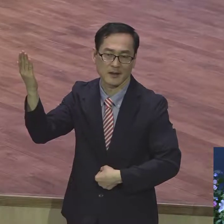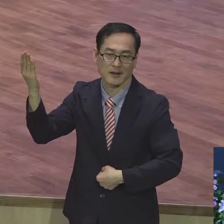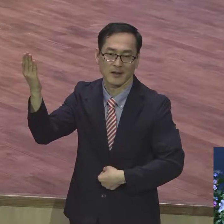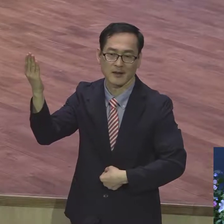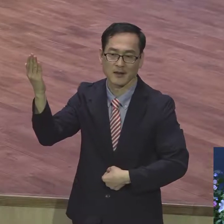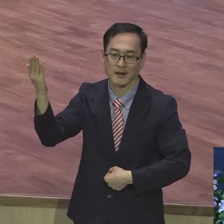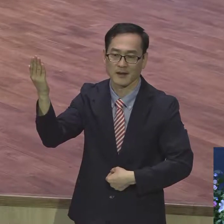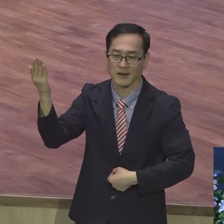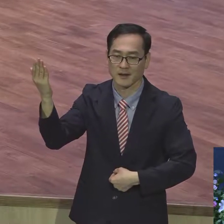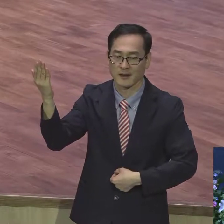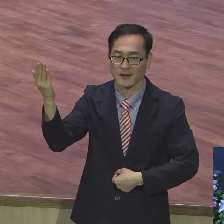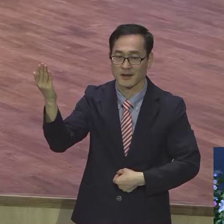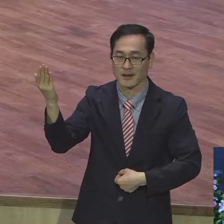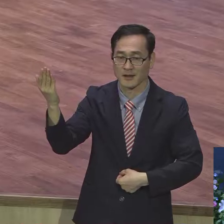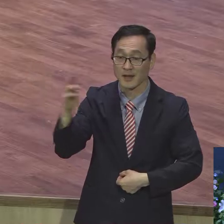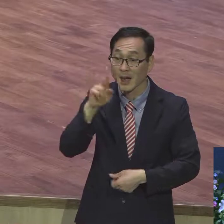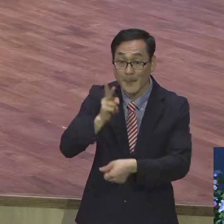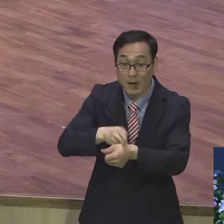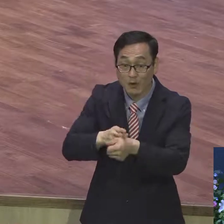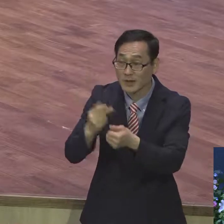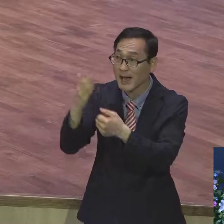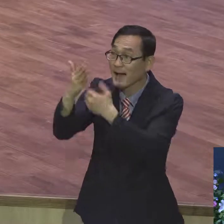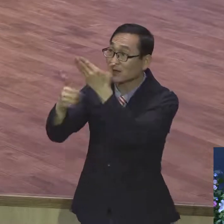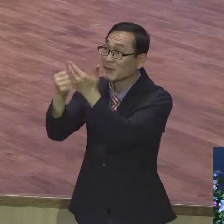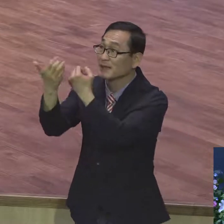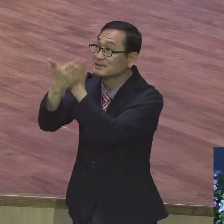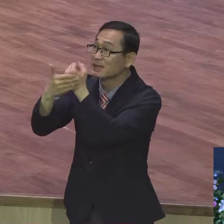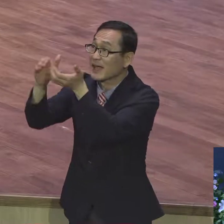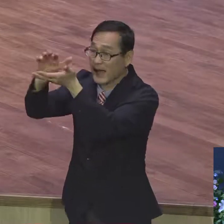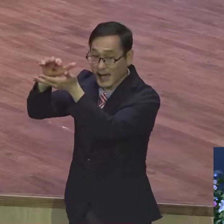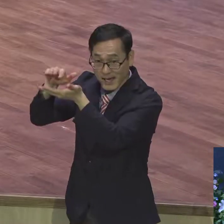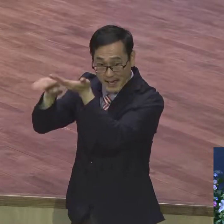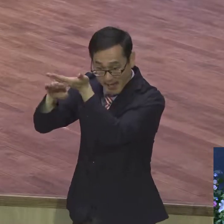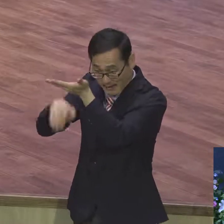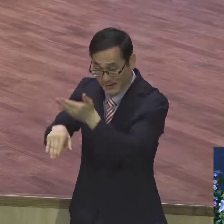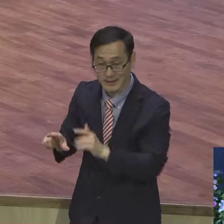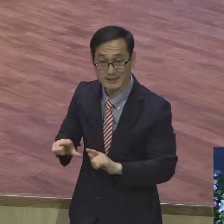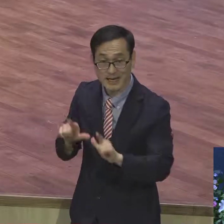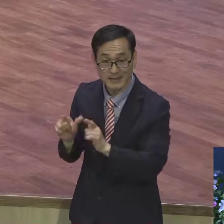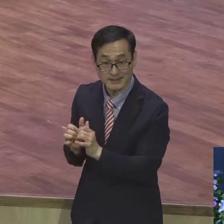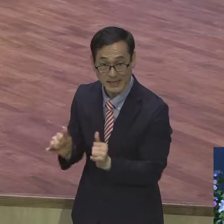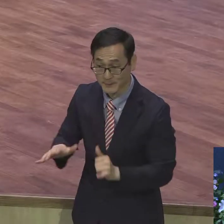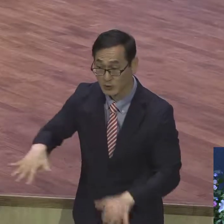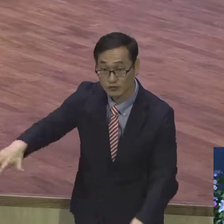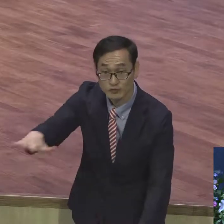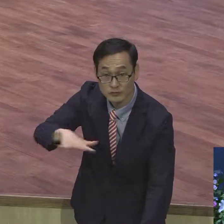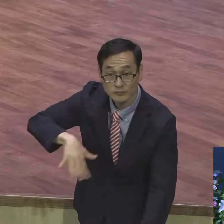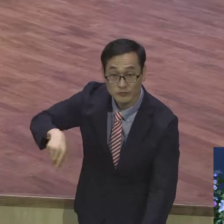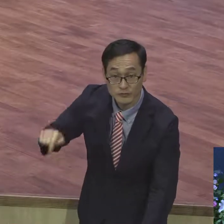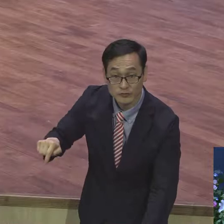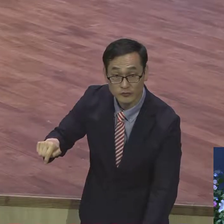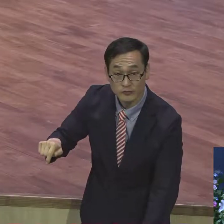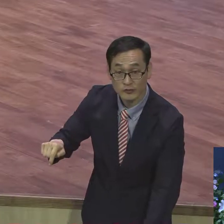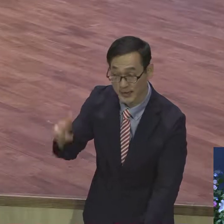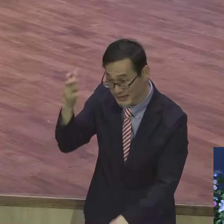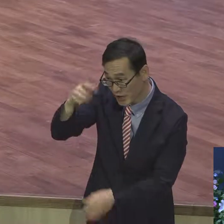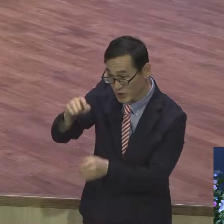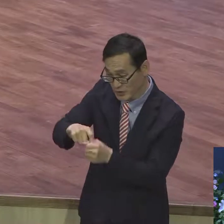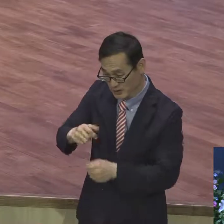바울은 하나님의 은혜 아래 살고 있는 우리가 가지고 있어야 할 영적 정체성은 의의